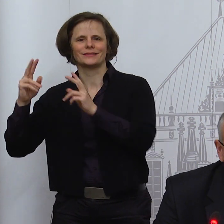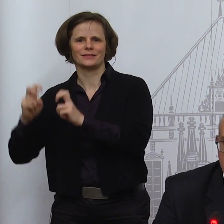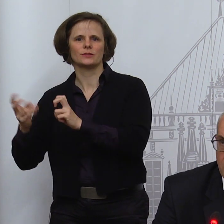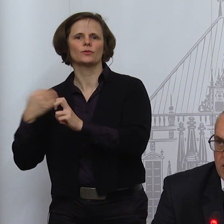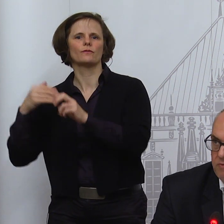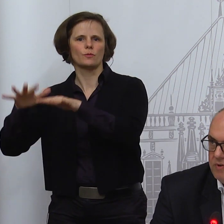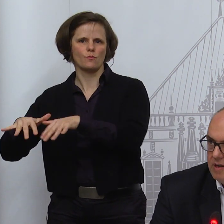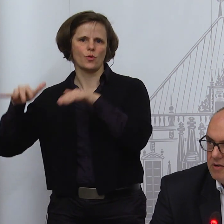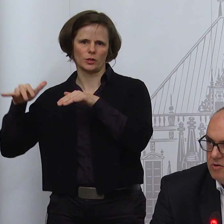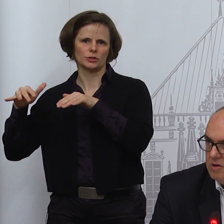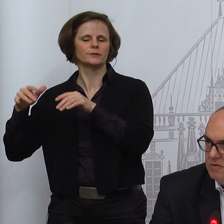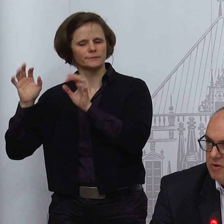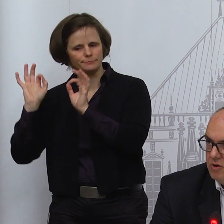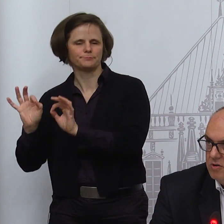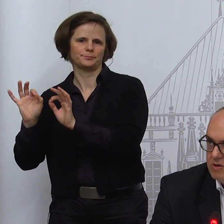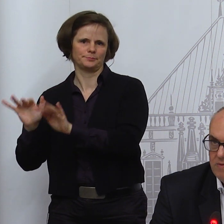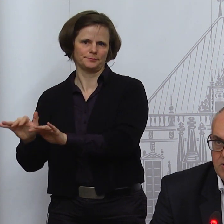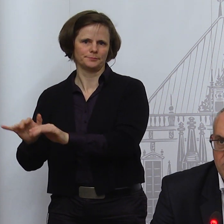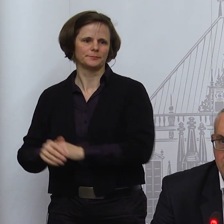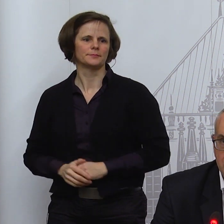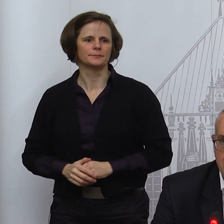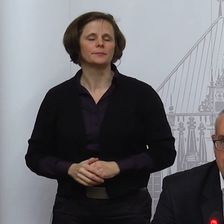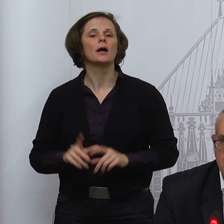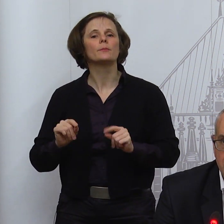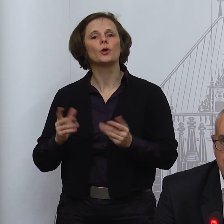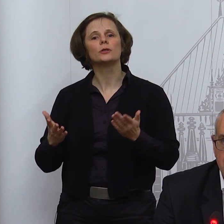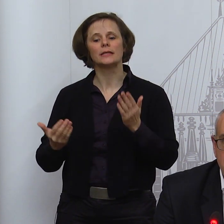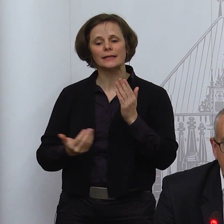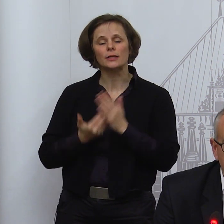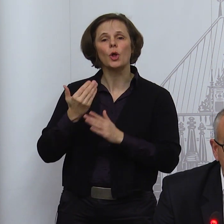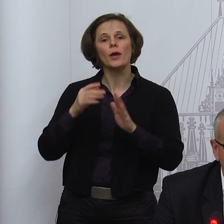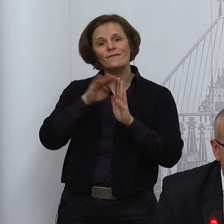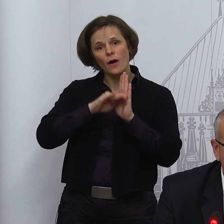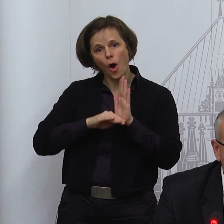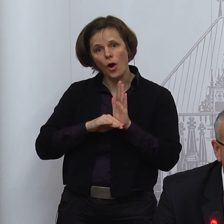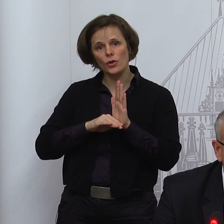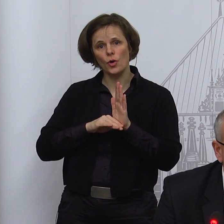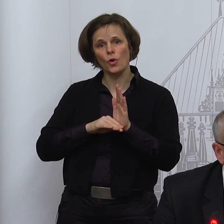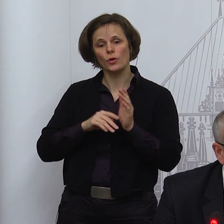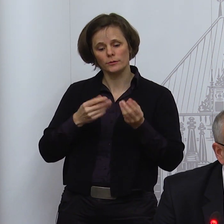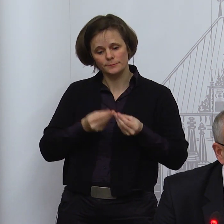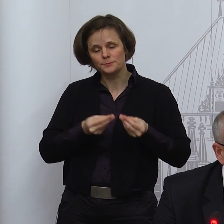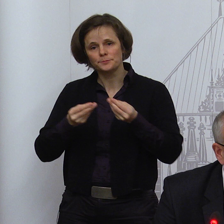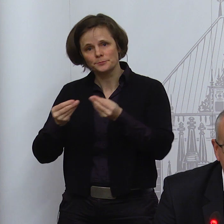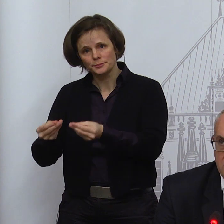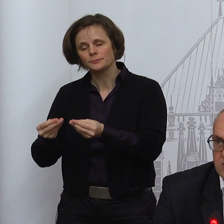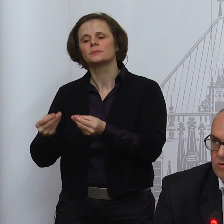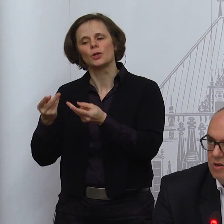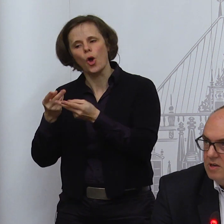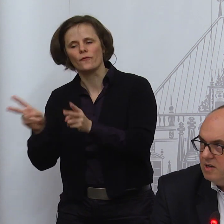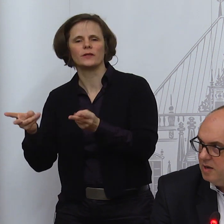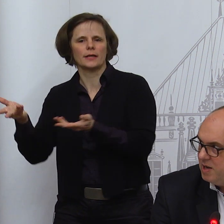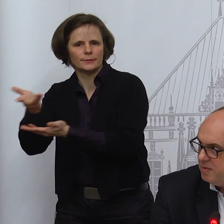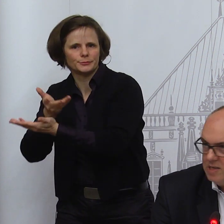neuen Verordnung, den wir natürlich als Senat erstellen, dass der dann auch in aller Öffentlichkeit, wie sich das